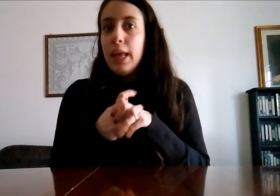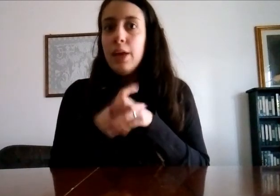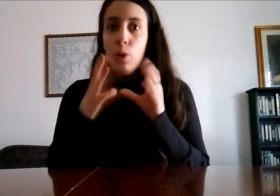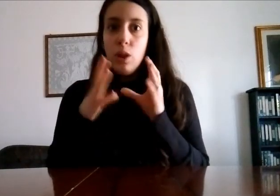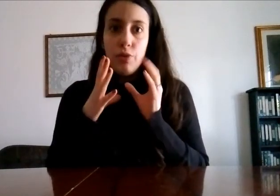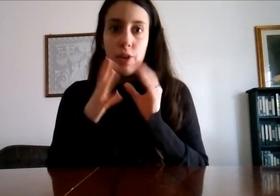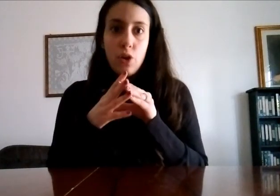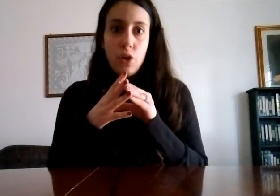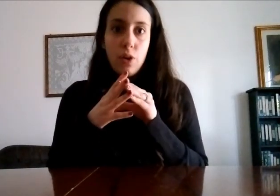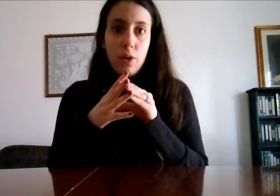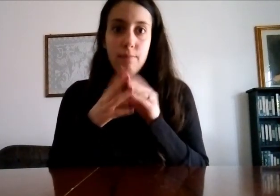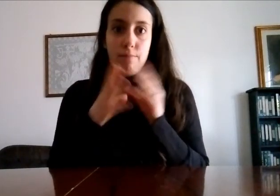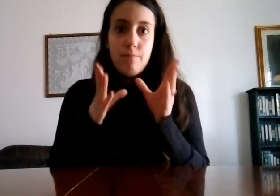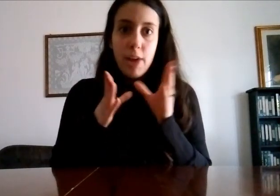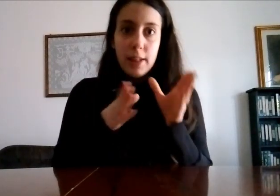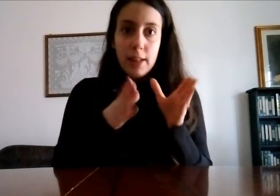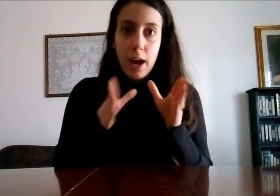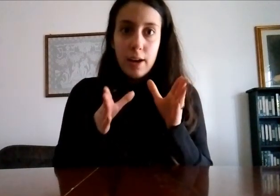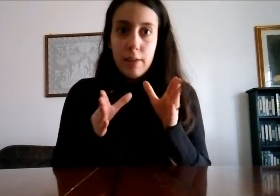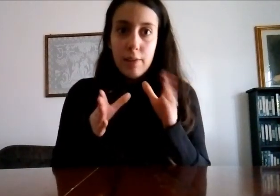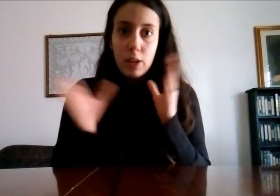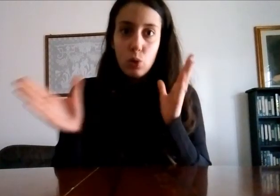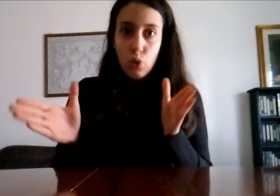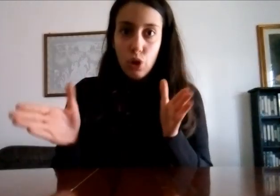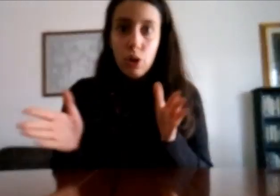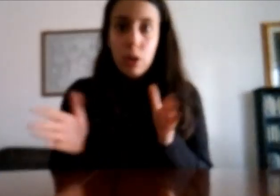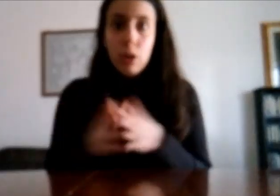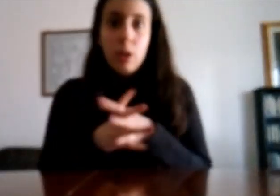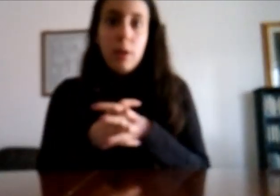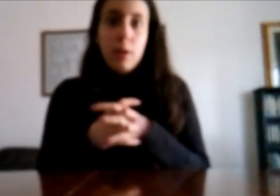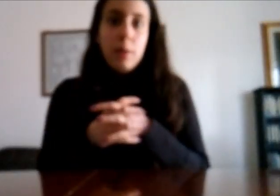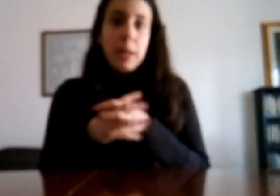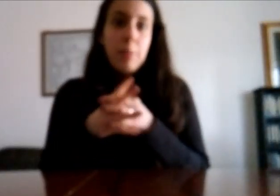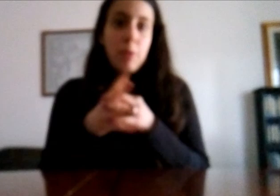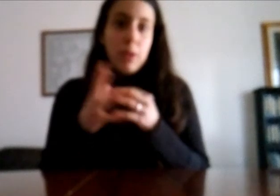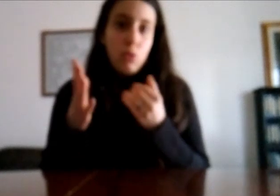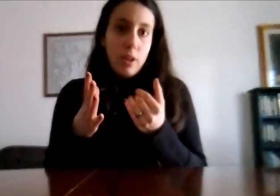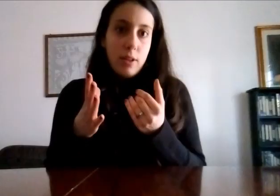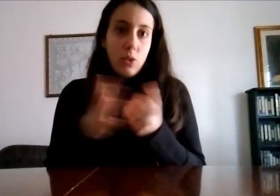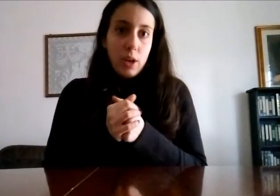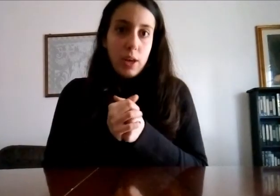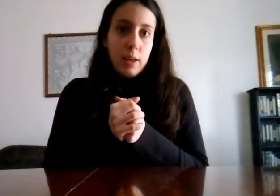questo fino a 20 anni 21 perché poi è successo che